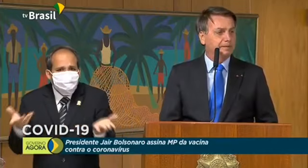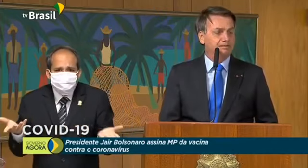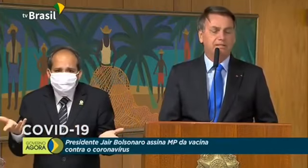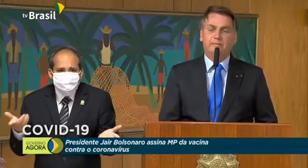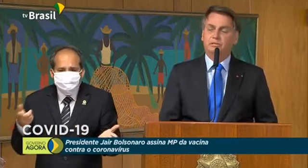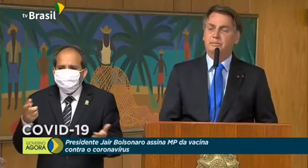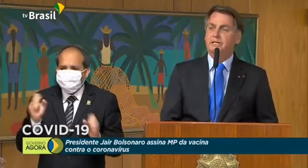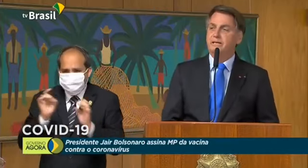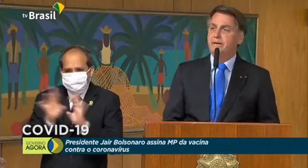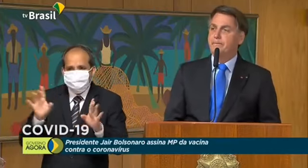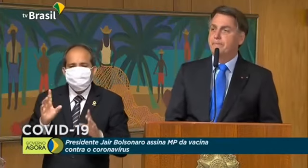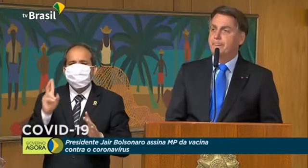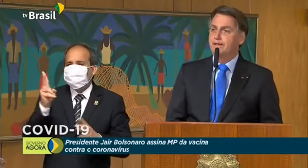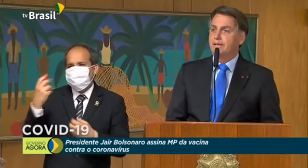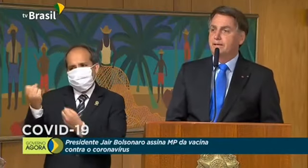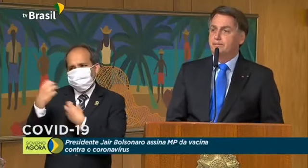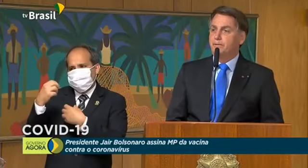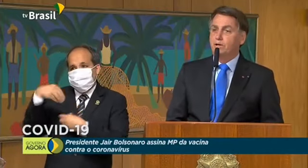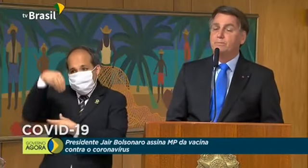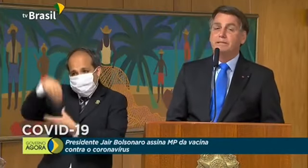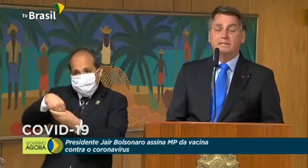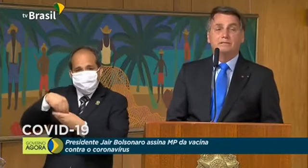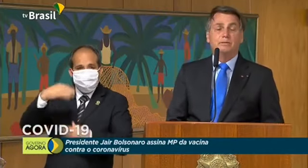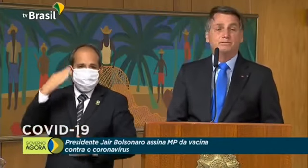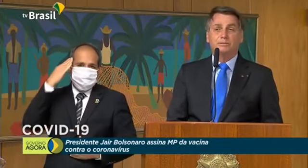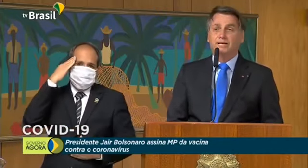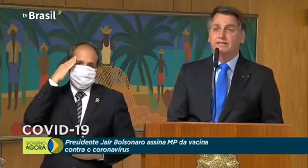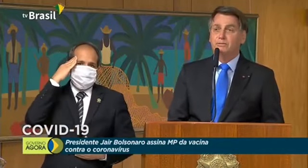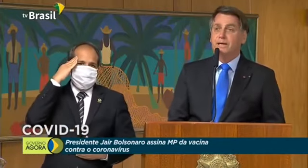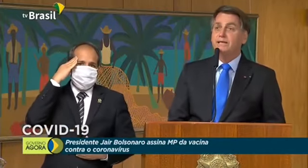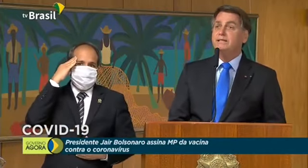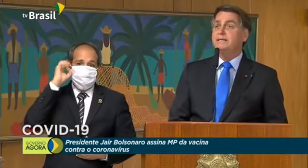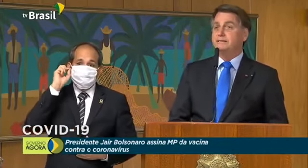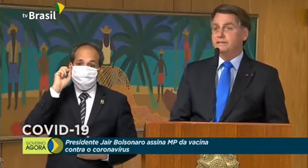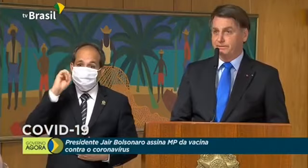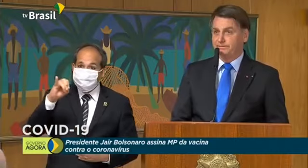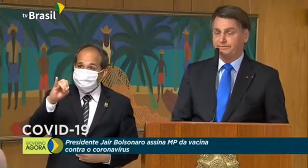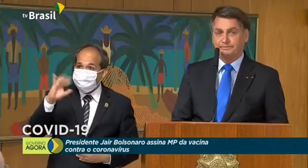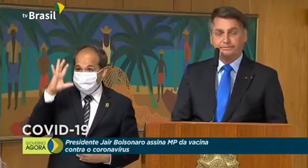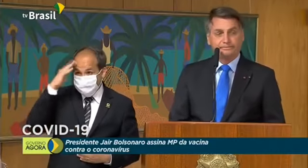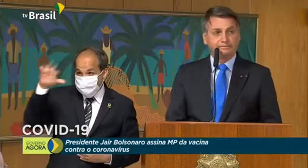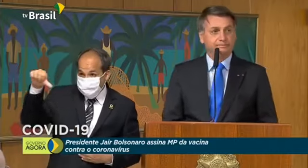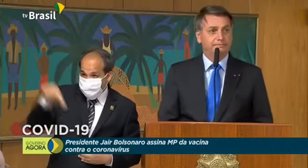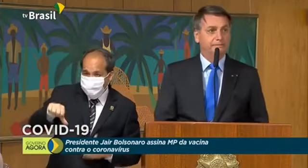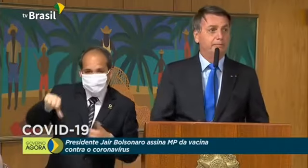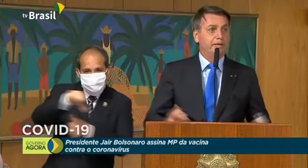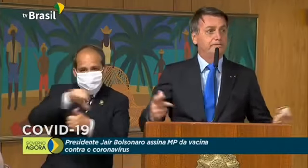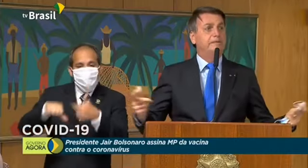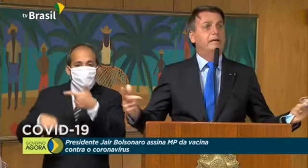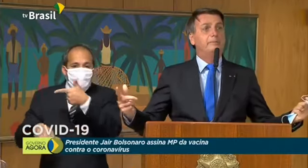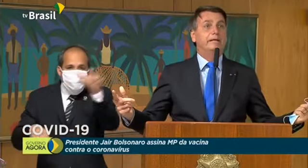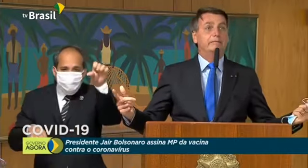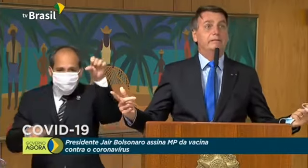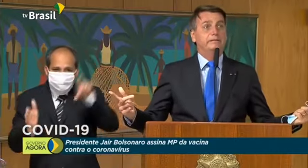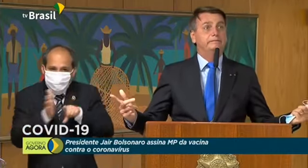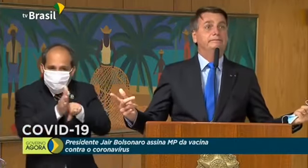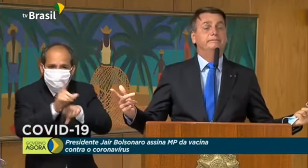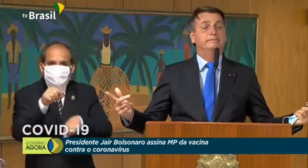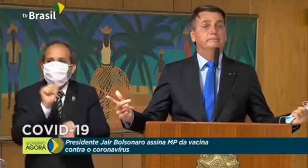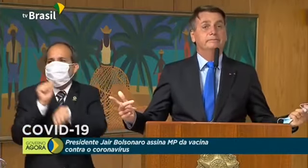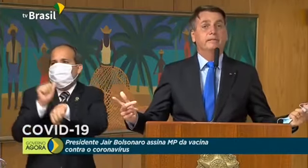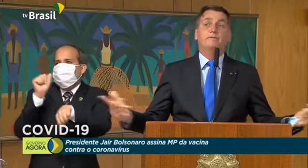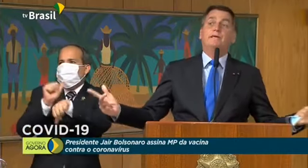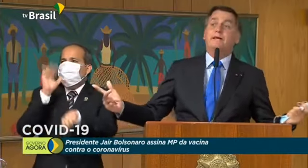digo, é um ensinamento militar. Pior que uma decisão mal tomada é uma indecisão. Não pode ficar parado ali,